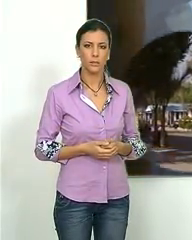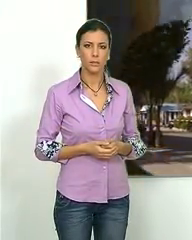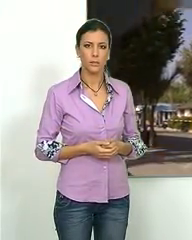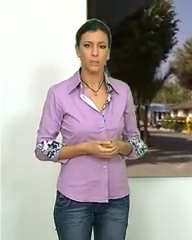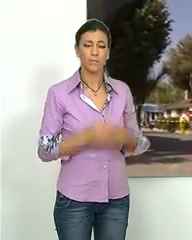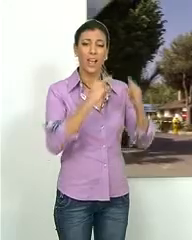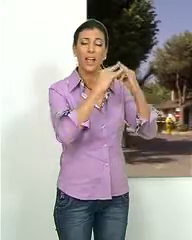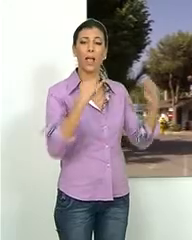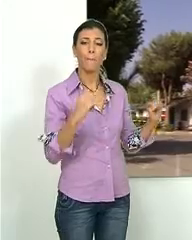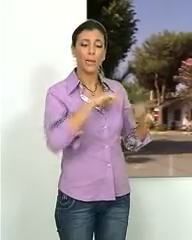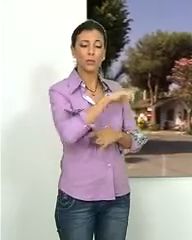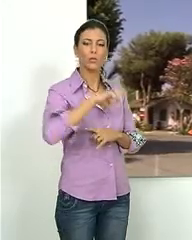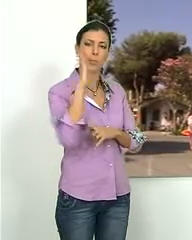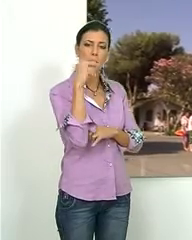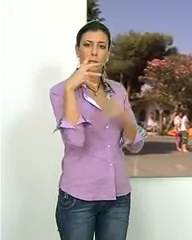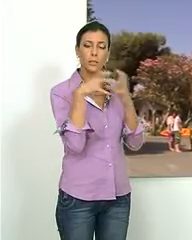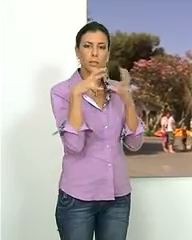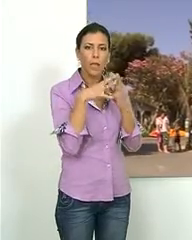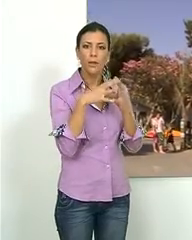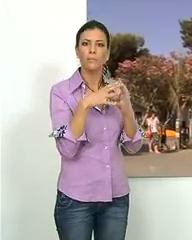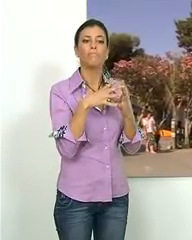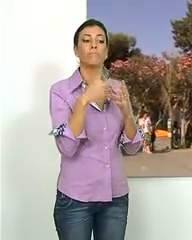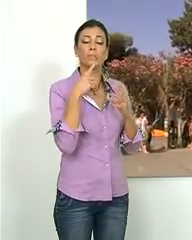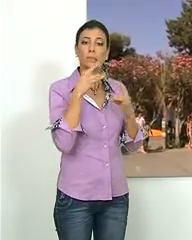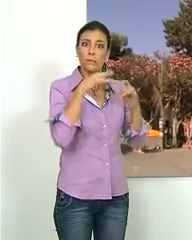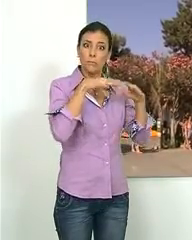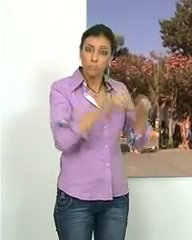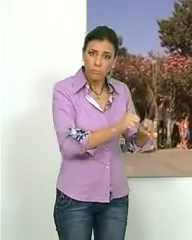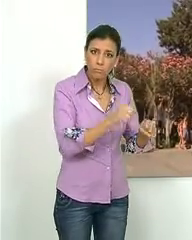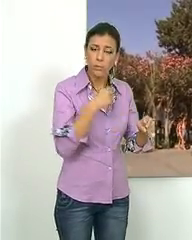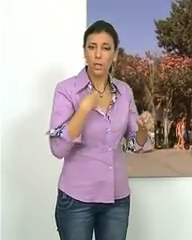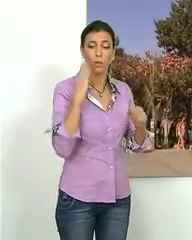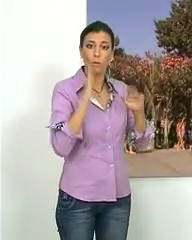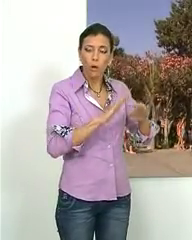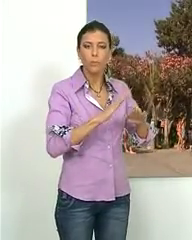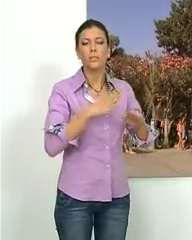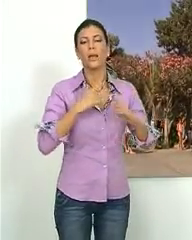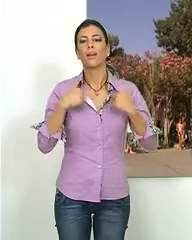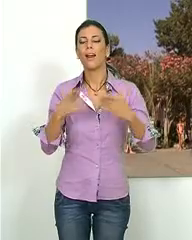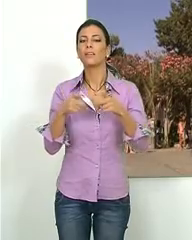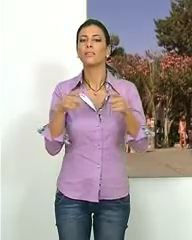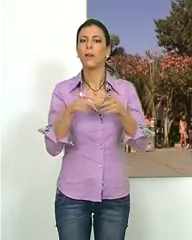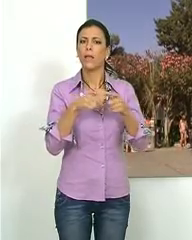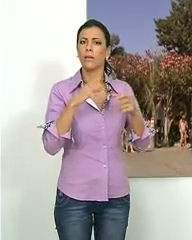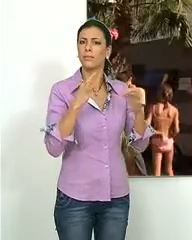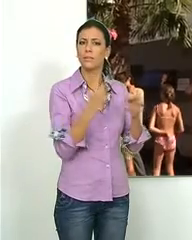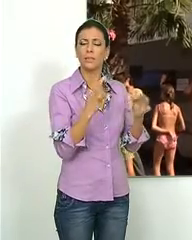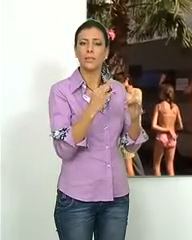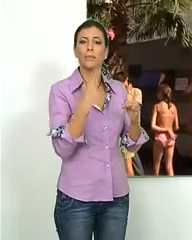El grupo de camping de la Costa Tropical de Granada regalarán a todos sus huéspedes las entradas para el partido que enfrenta